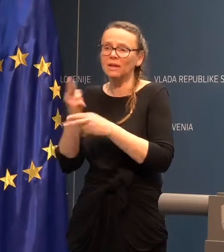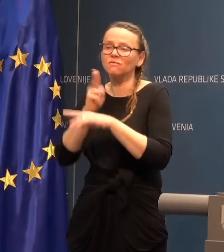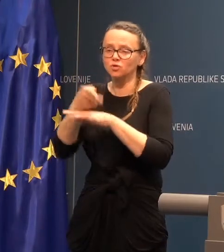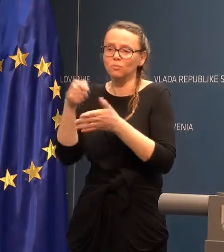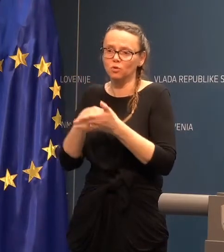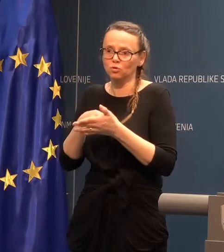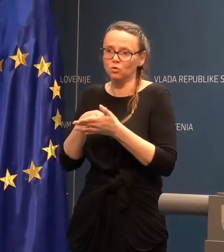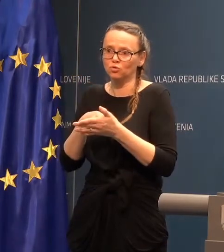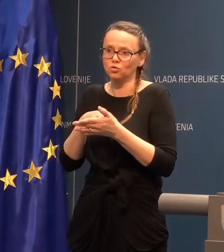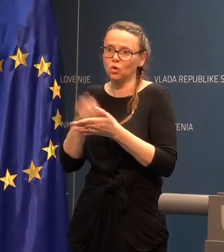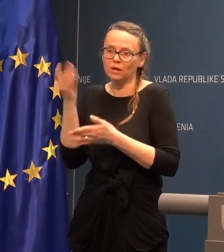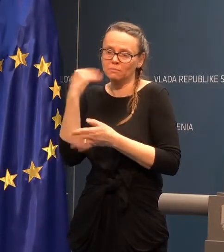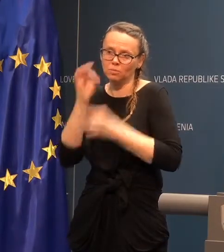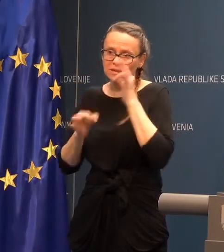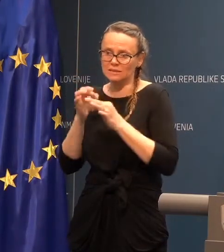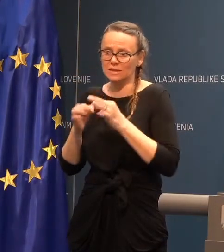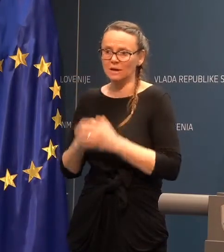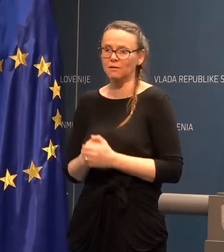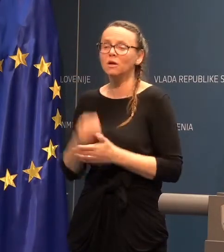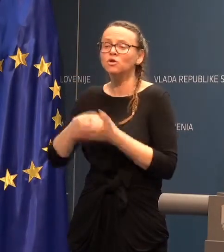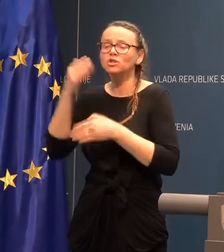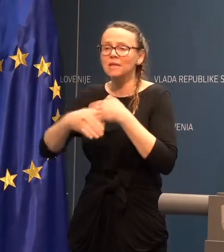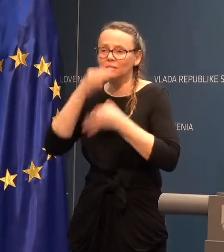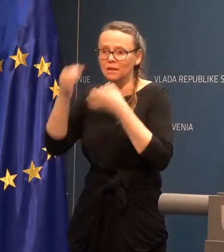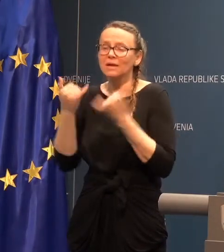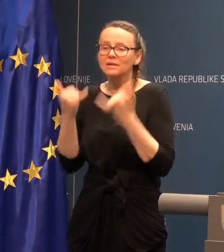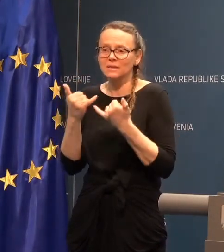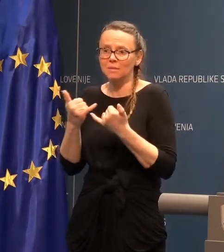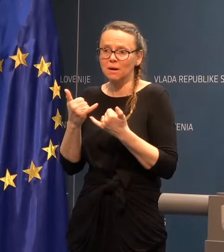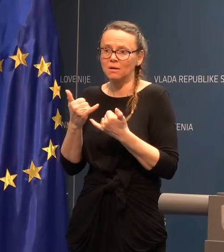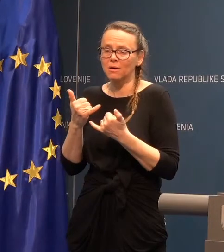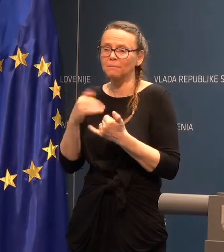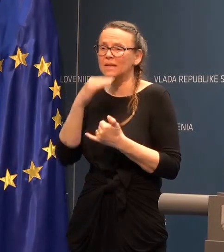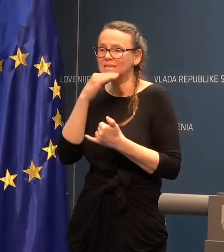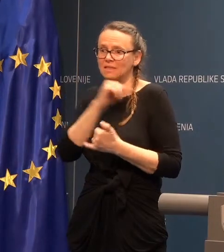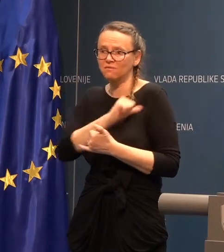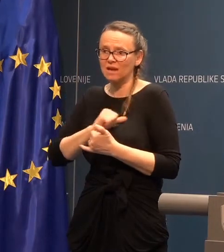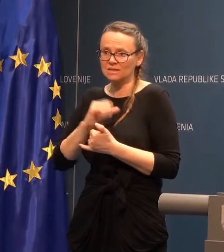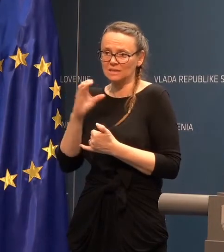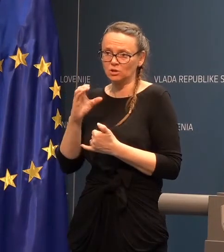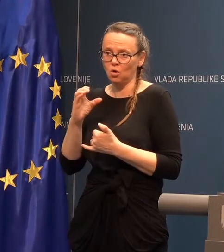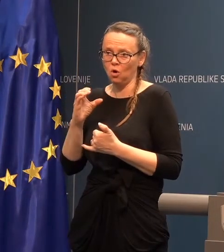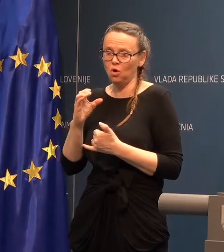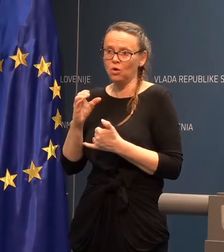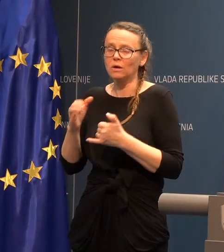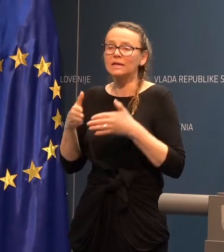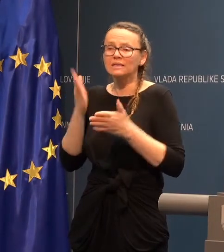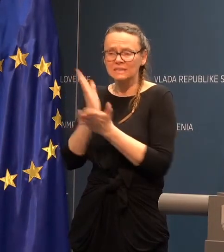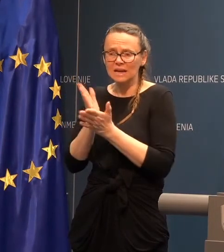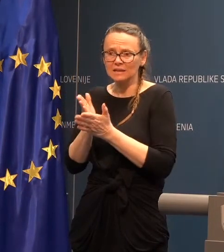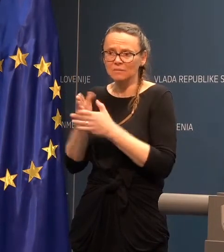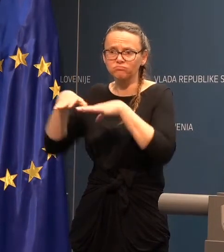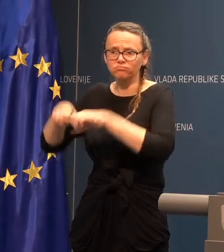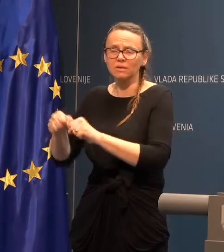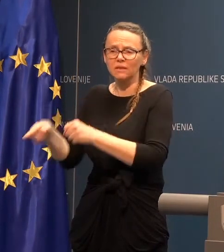vprašanje FTA. Zdaj, v San Francijsko je zasiverana križavka z več kot 3